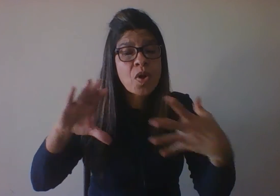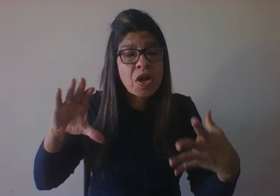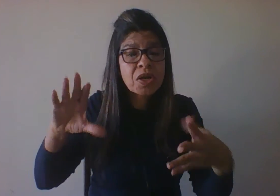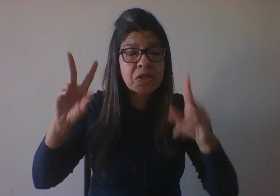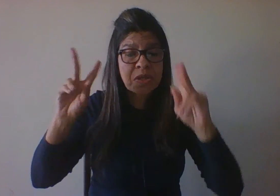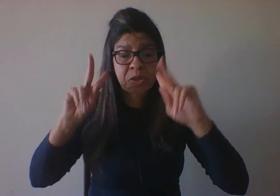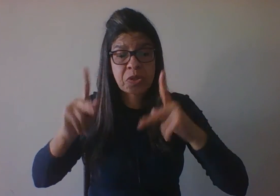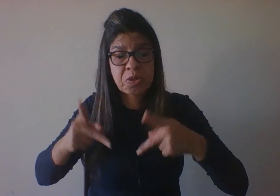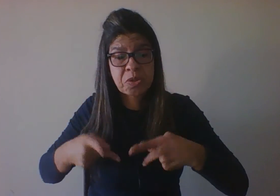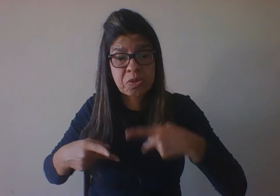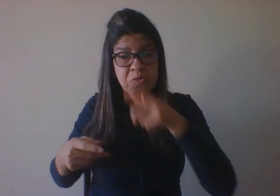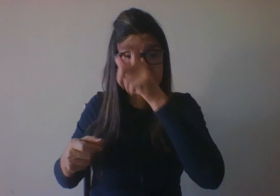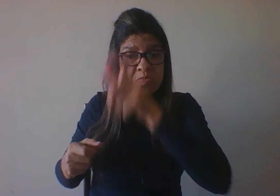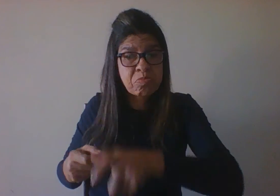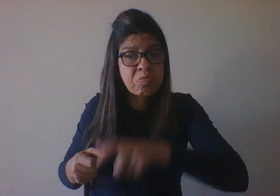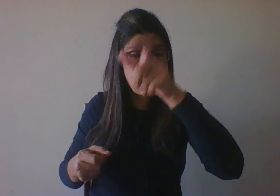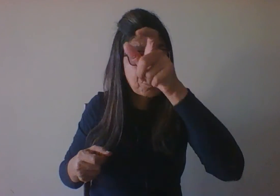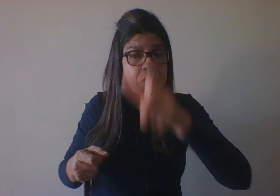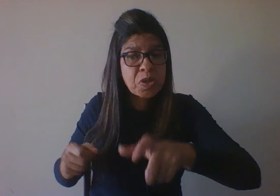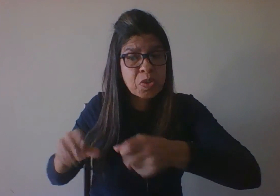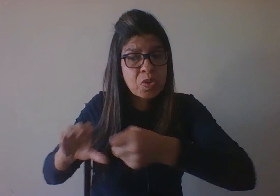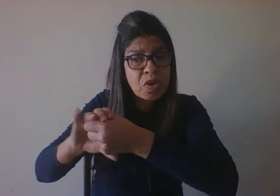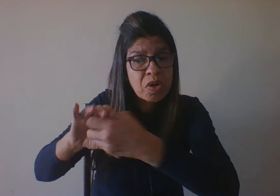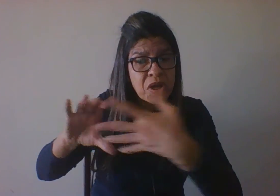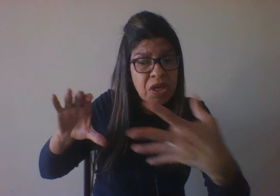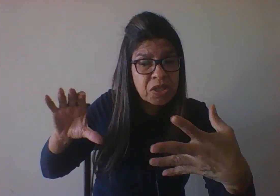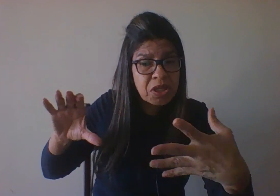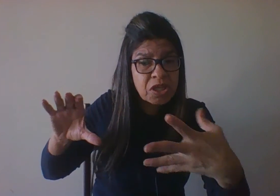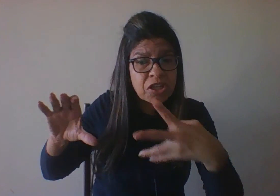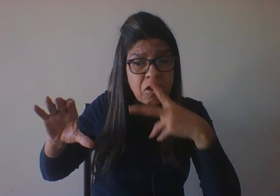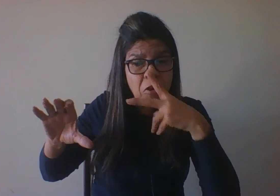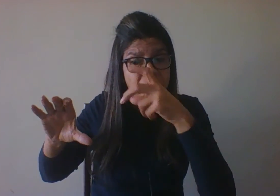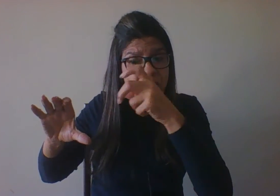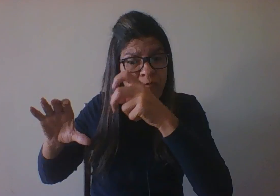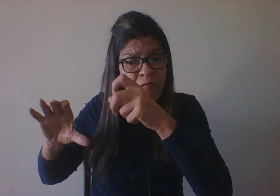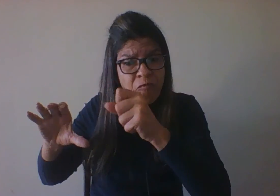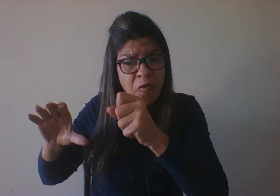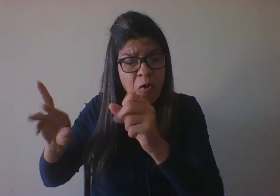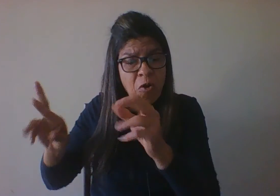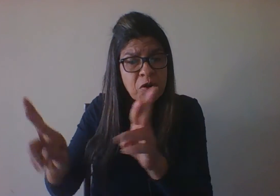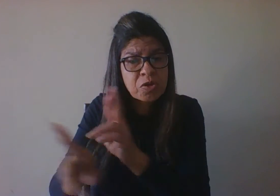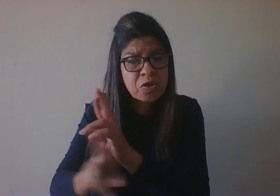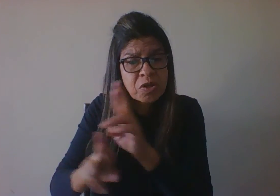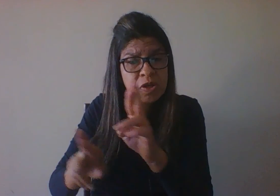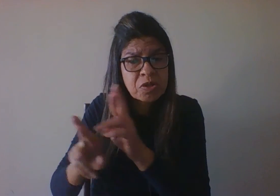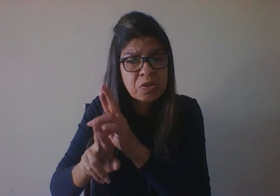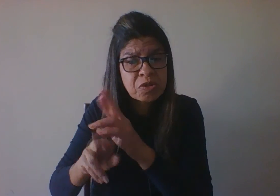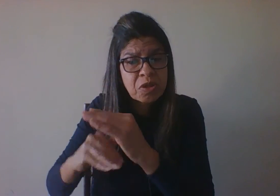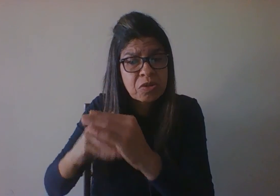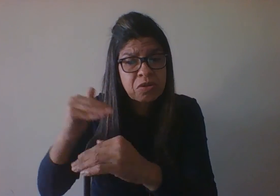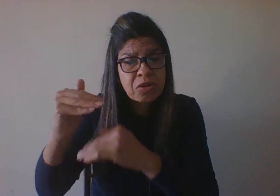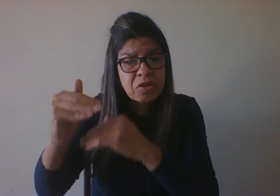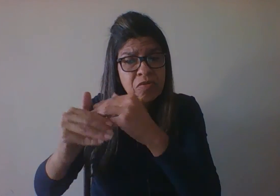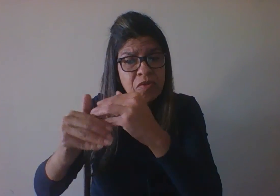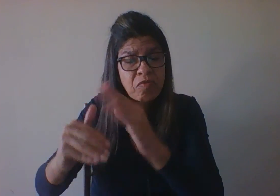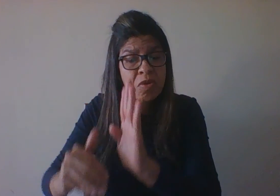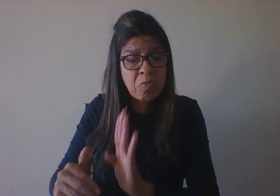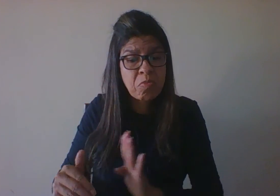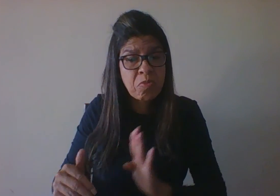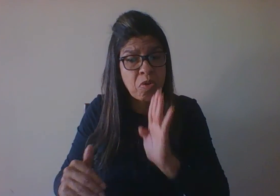estão fortemente relacionadas ao seu desenvolvimento biológico, ao período da vida, ao tempo